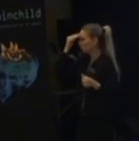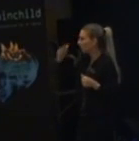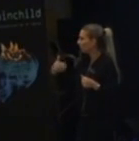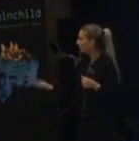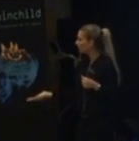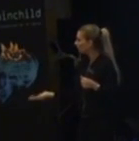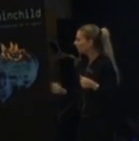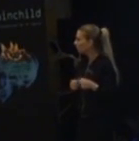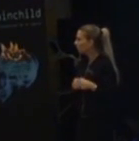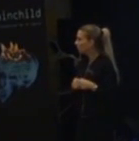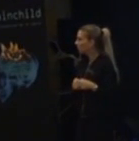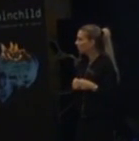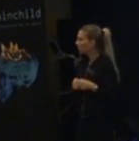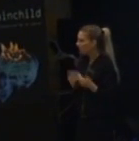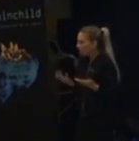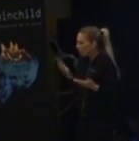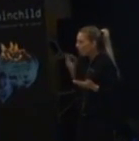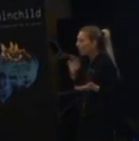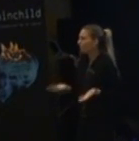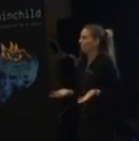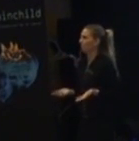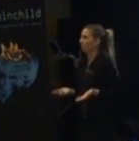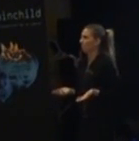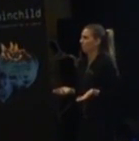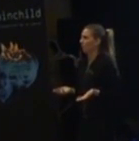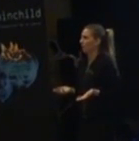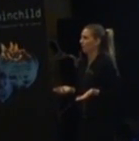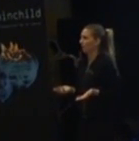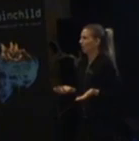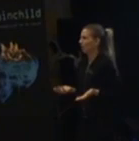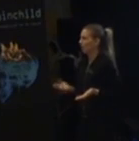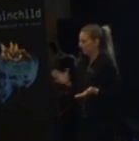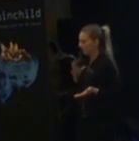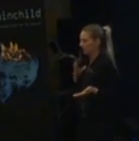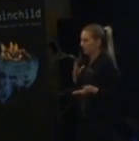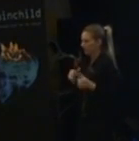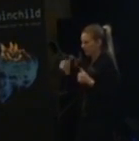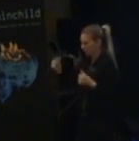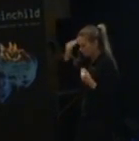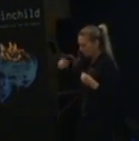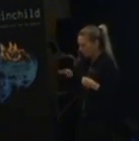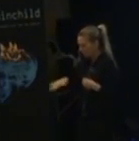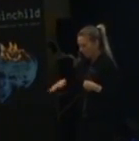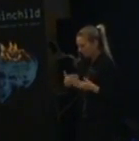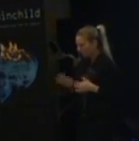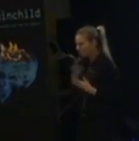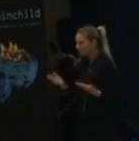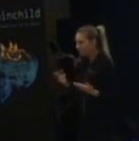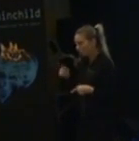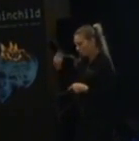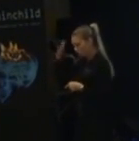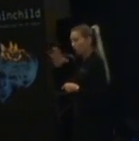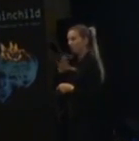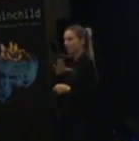inte? Vad är problemet med att det skulle kunna finnas massa distansutbildningar för ett barn? Precis som det finns för oss vuxna.